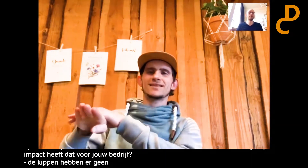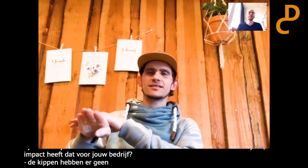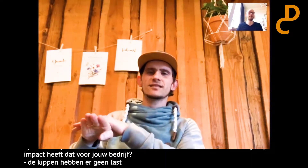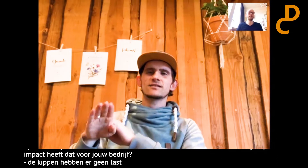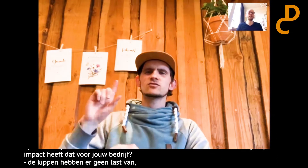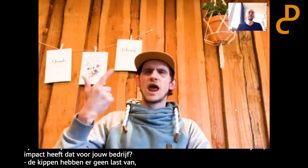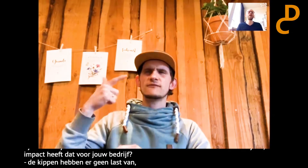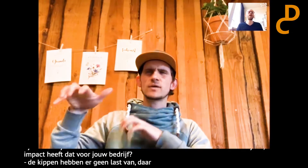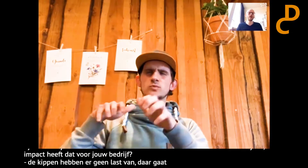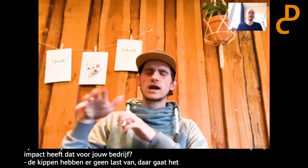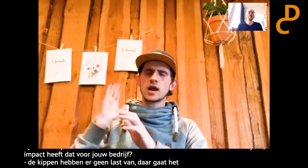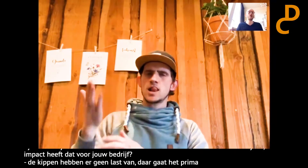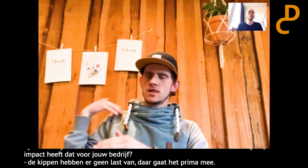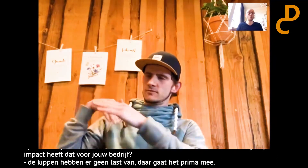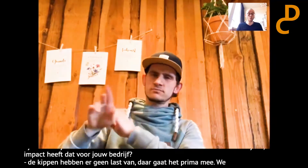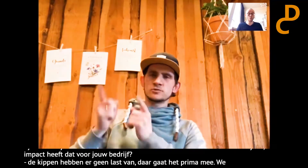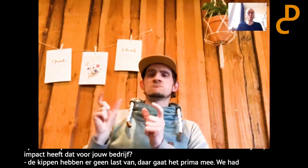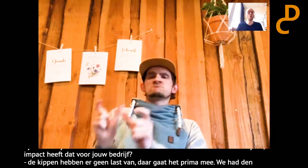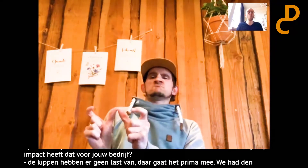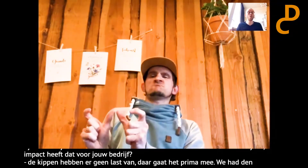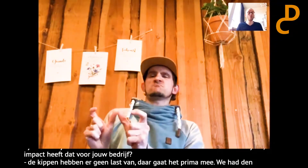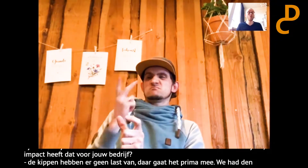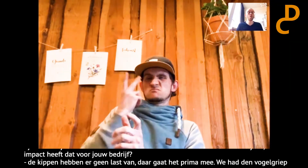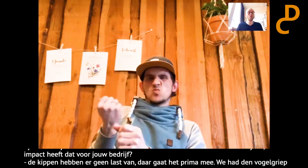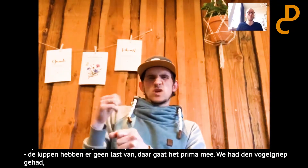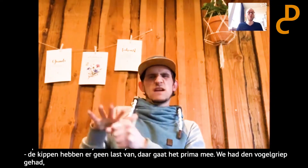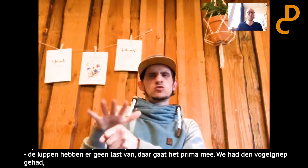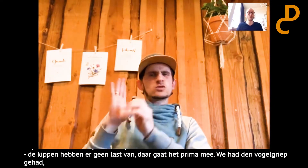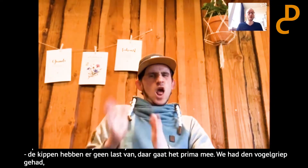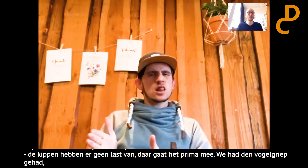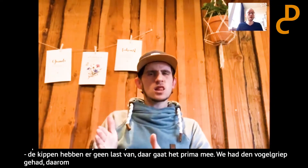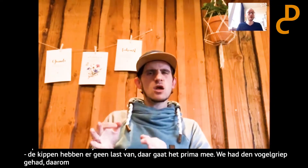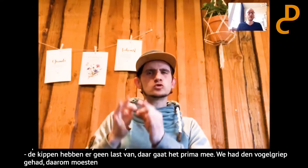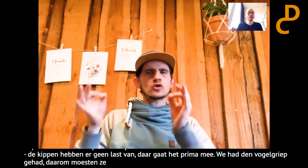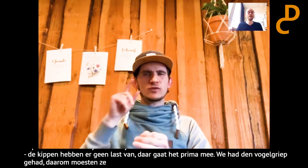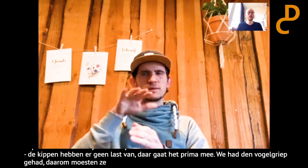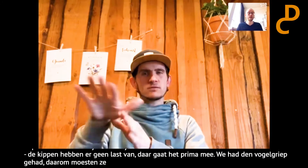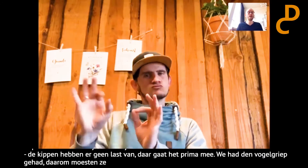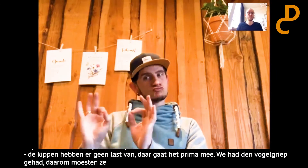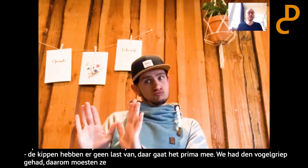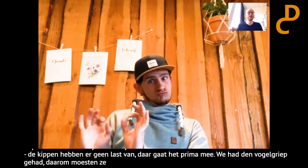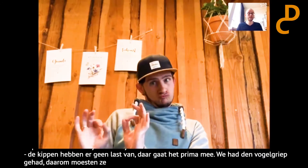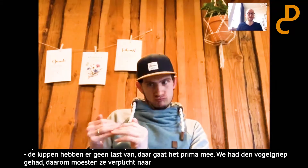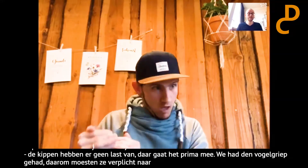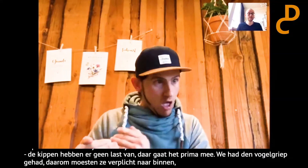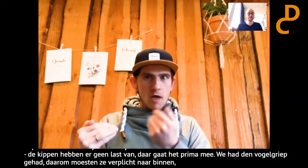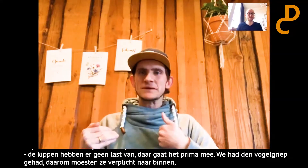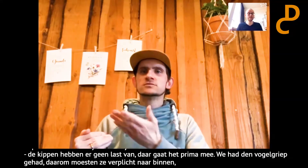gehad. Daardoor moesten ze verplicht naar binnen. Vanaf 12 februari zaten ze al op hok. Dus dat was eigenlijk al best wel een impact voor de beesten.